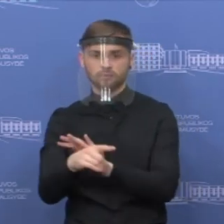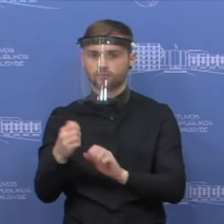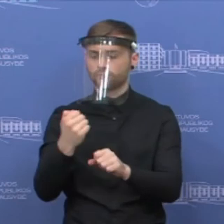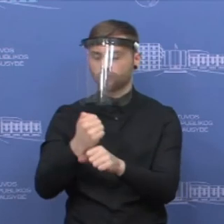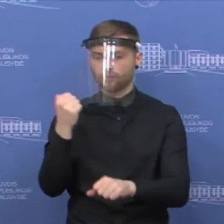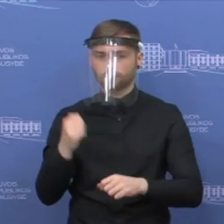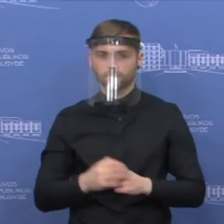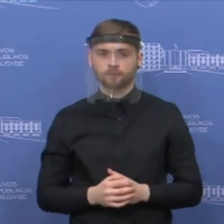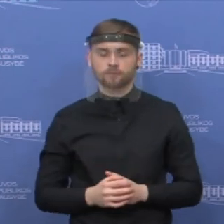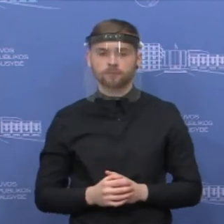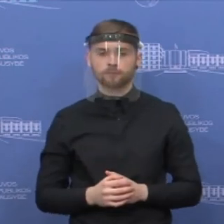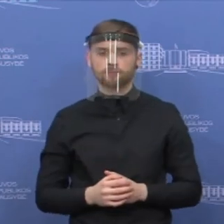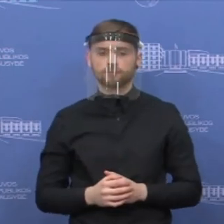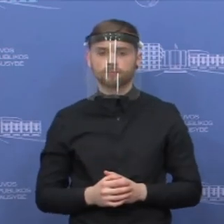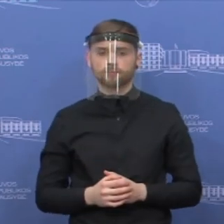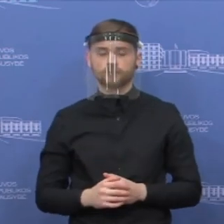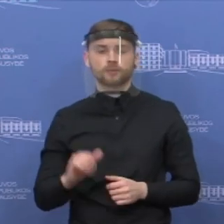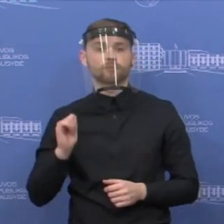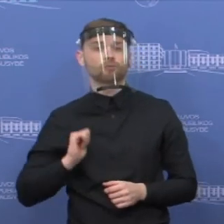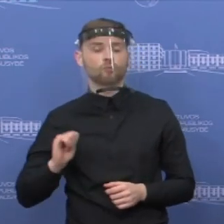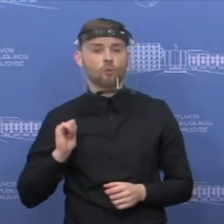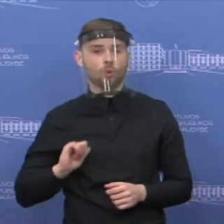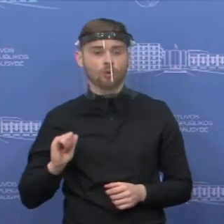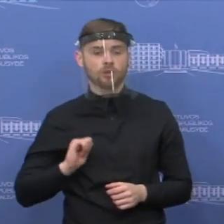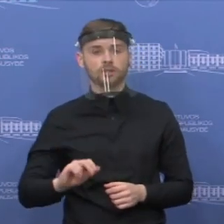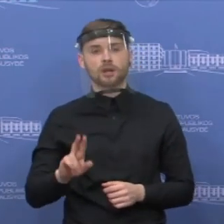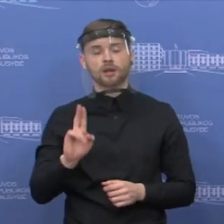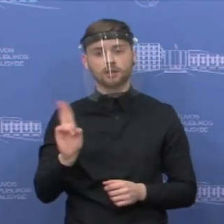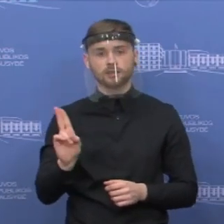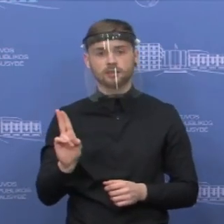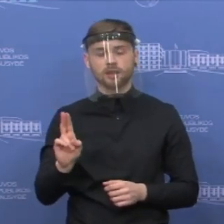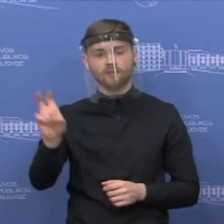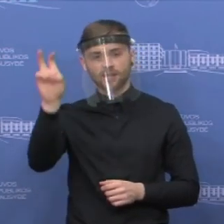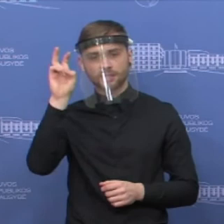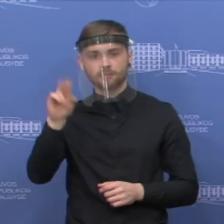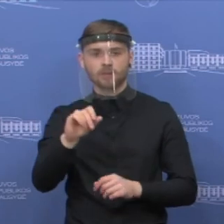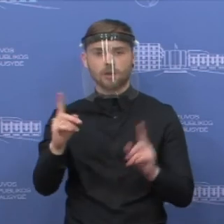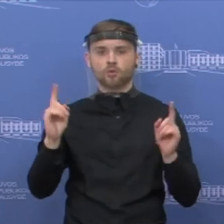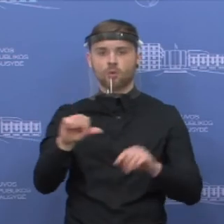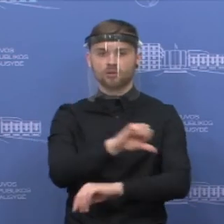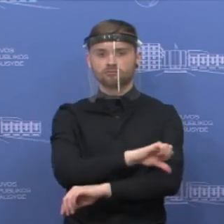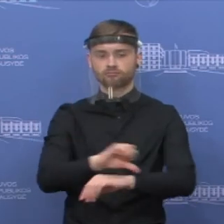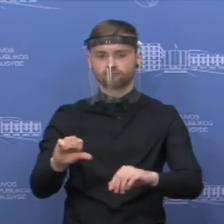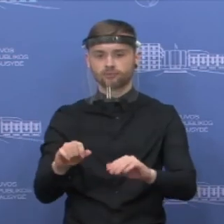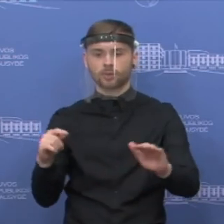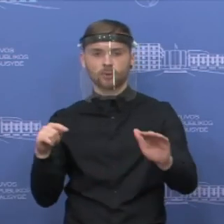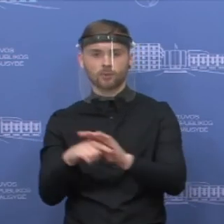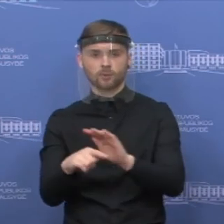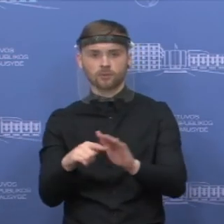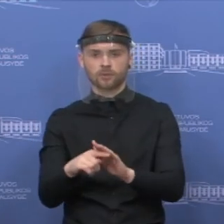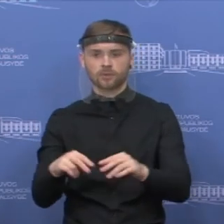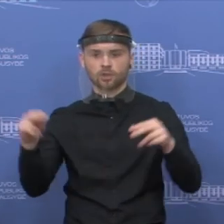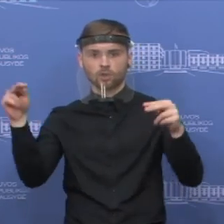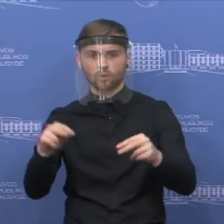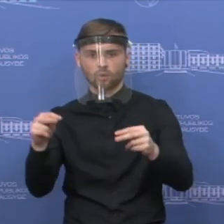Tai būtent tie atvejai, kai žmonės vykdami per valstybės sieną nesugebėjo rodyti,